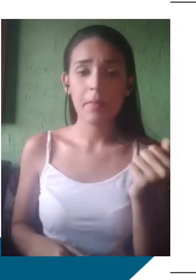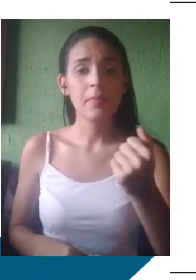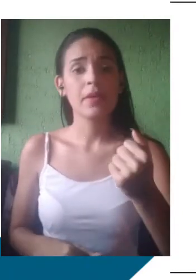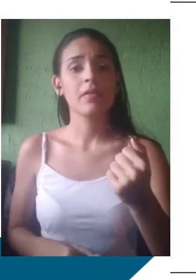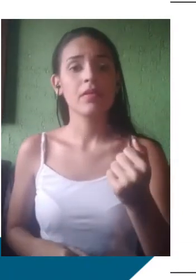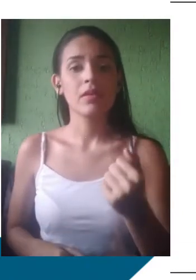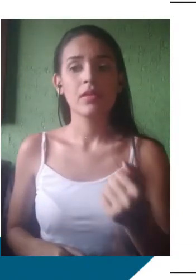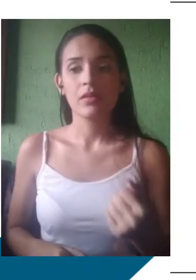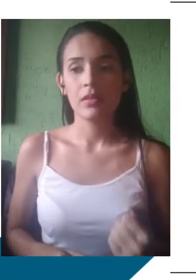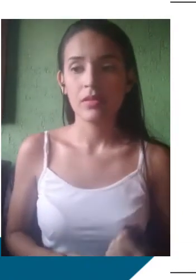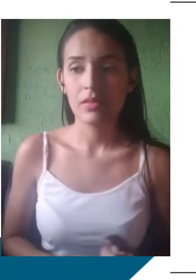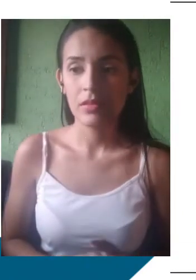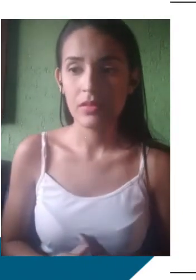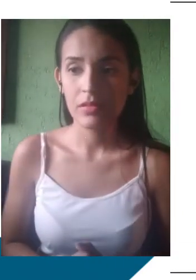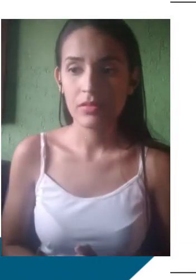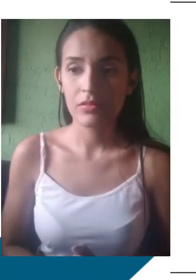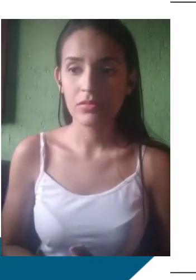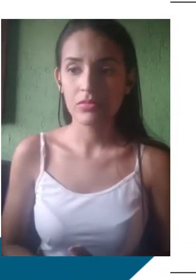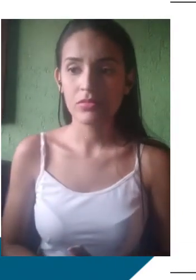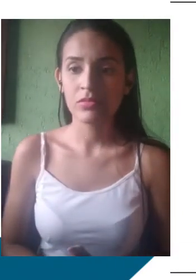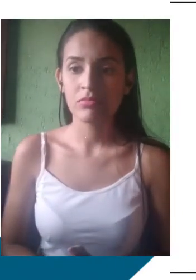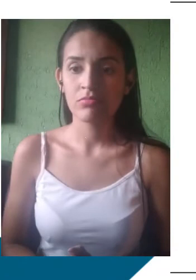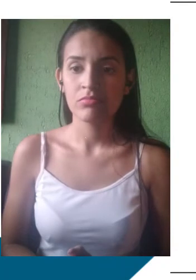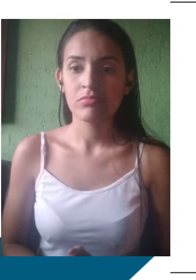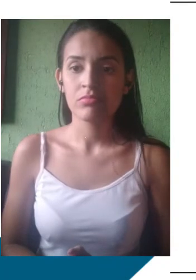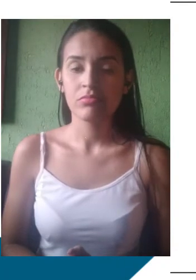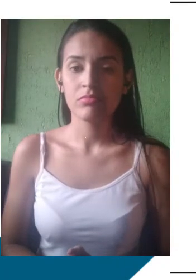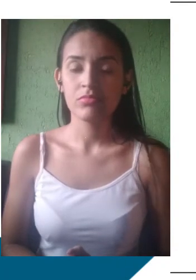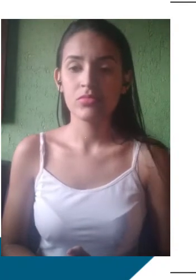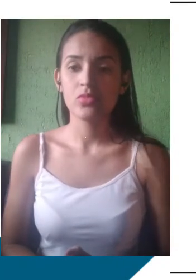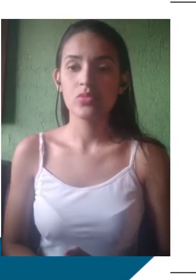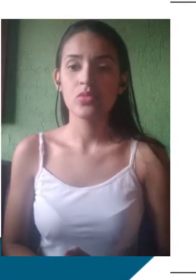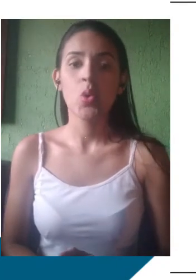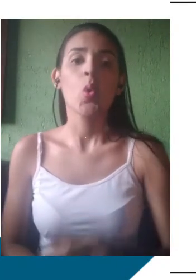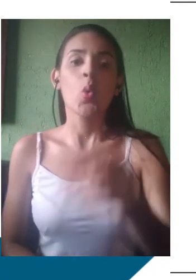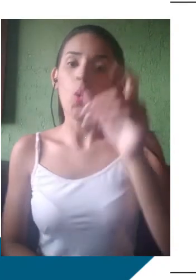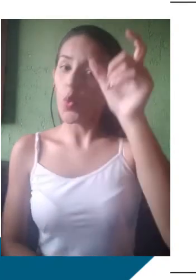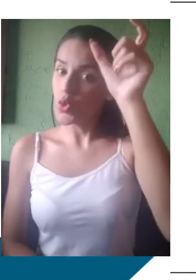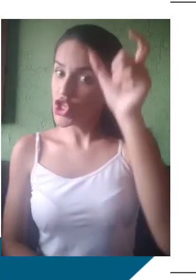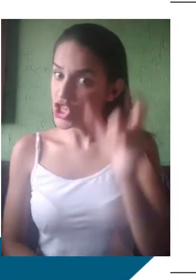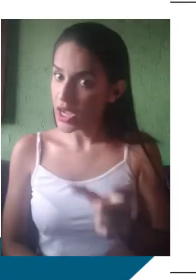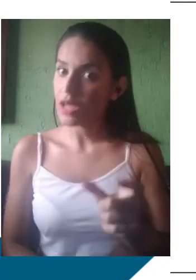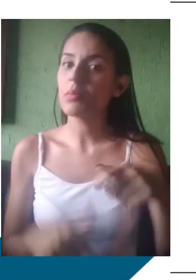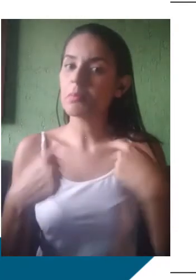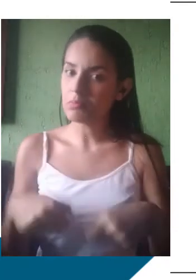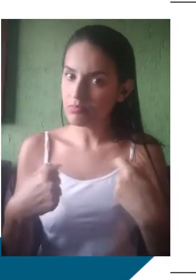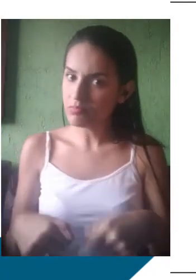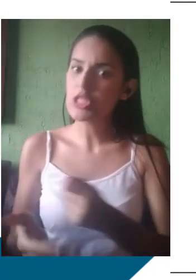juiz e vou abrir uma sessão, eu preciso, sim, dominar aquela variedade que é exigida naquela situação.